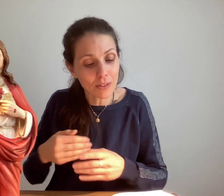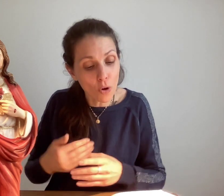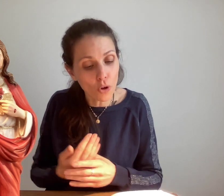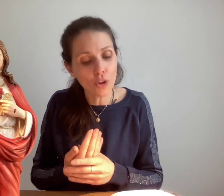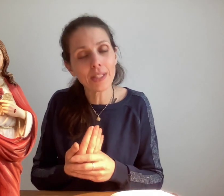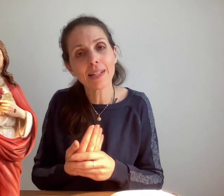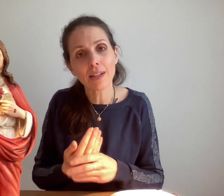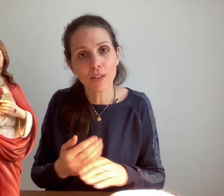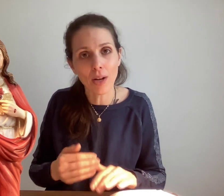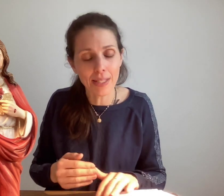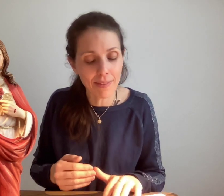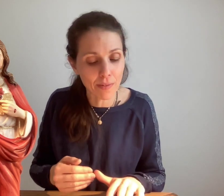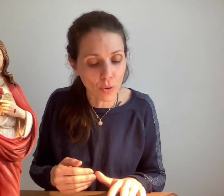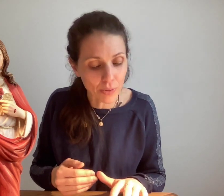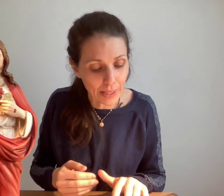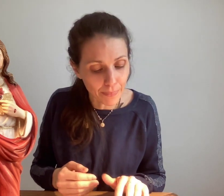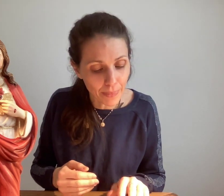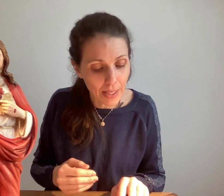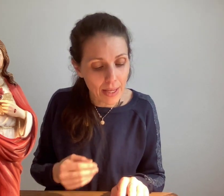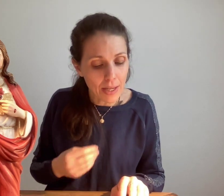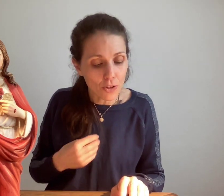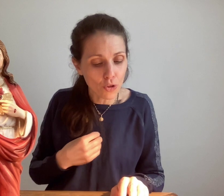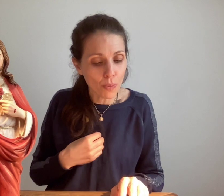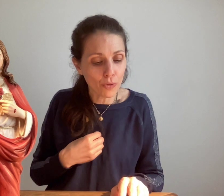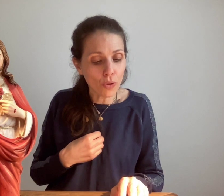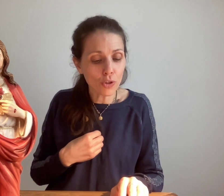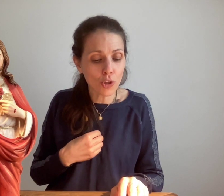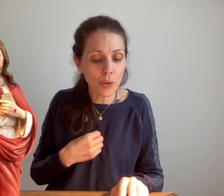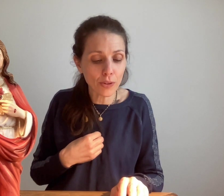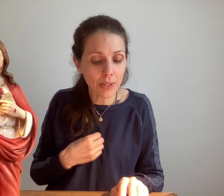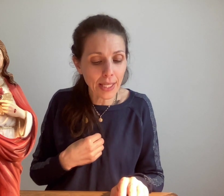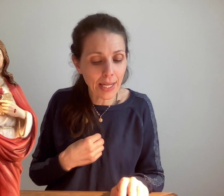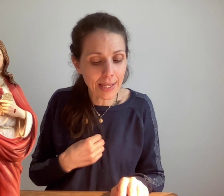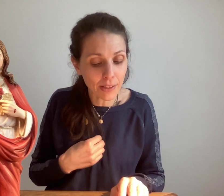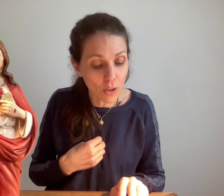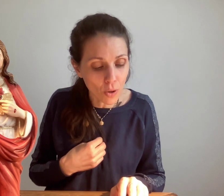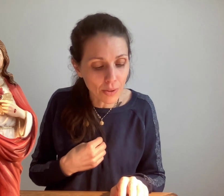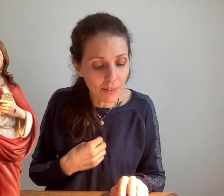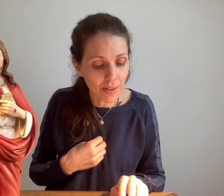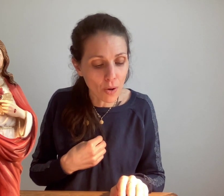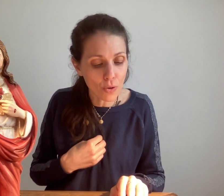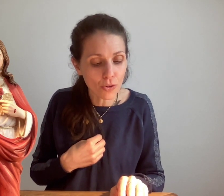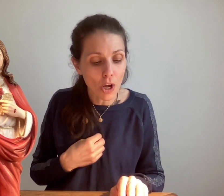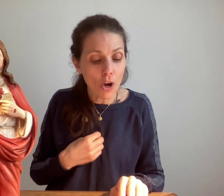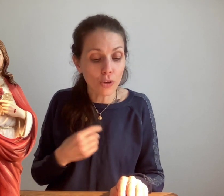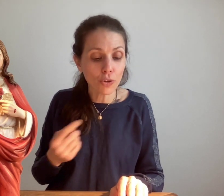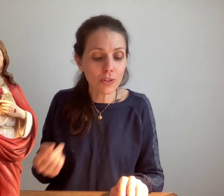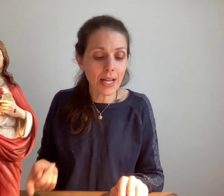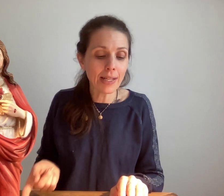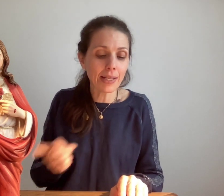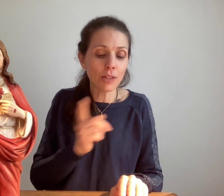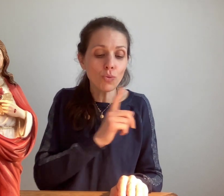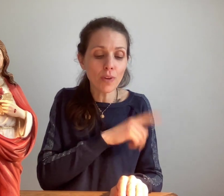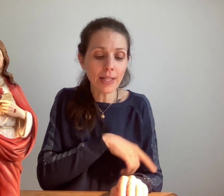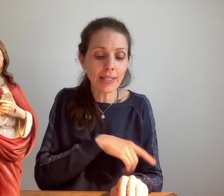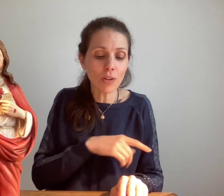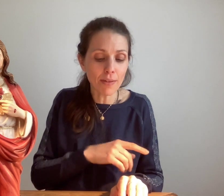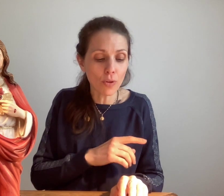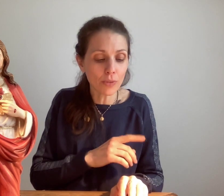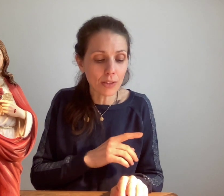sans renaître dans la divine volonté. Cependant, je dois te dire qu'il y a une grande différence entre celle qui est nouvelle-née de la volonté